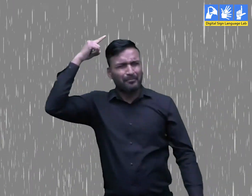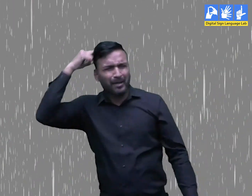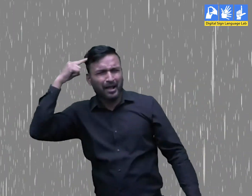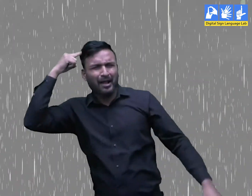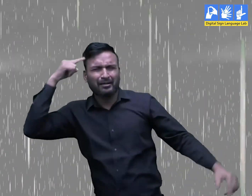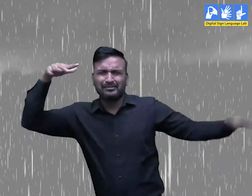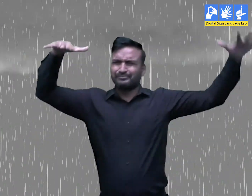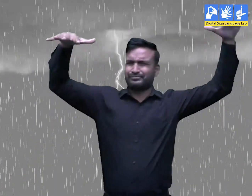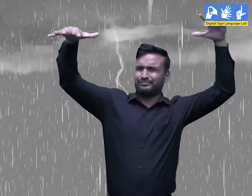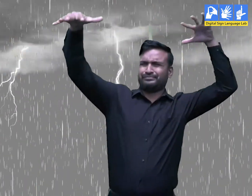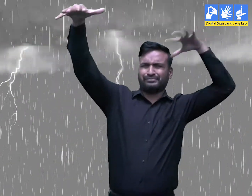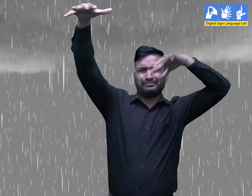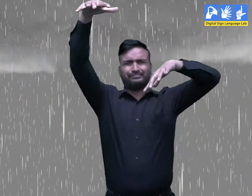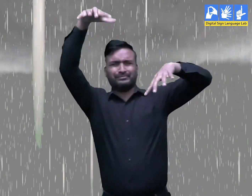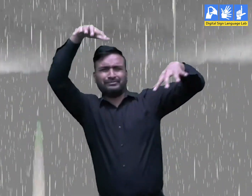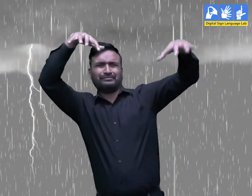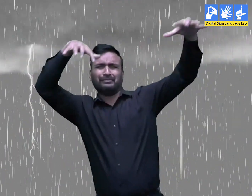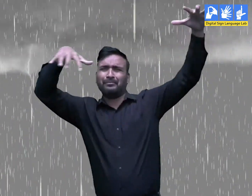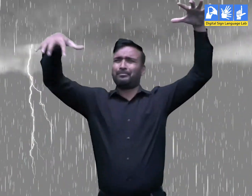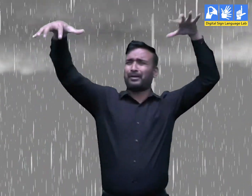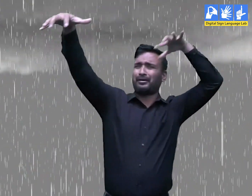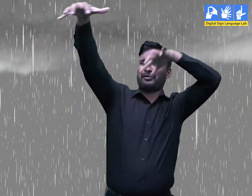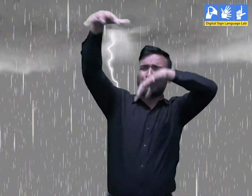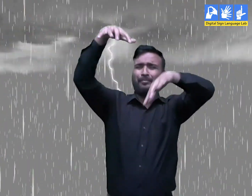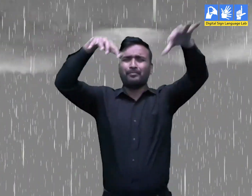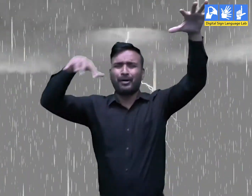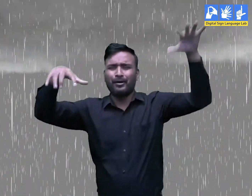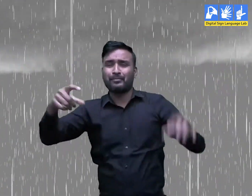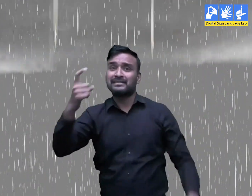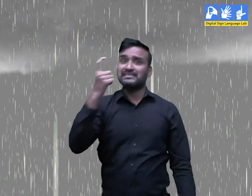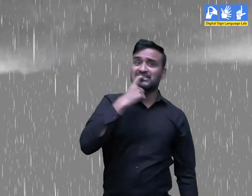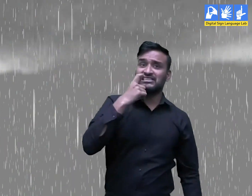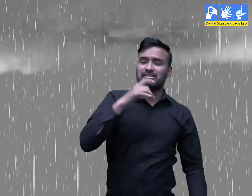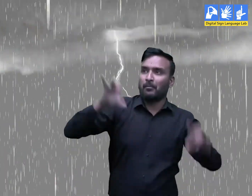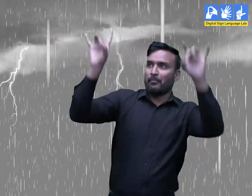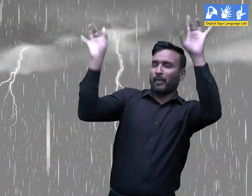बादल काले बिजली गोरी